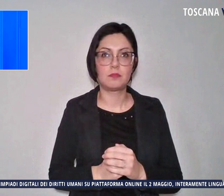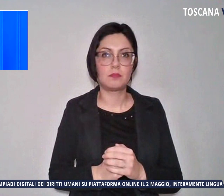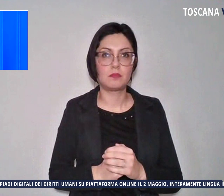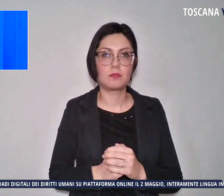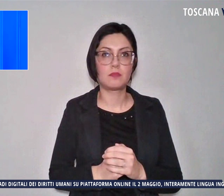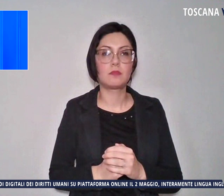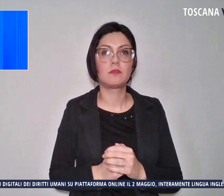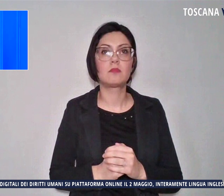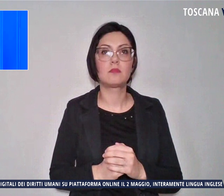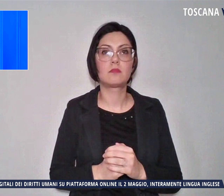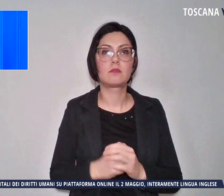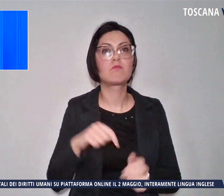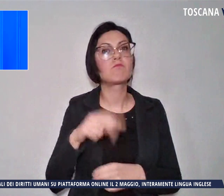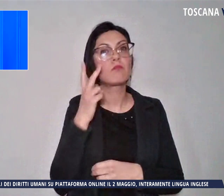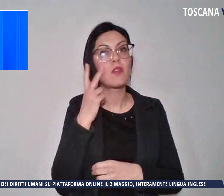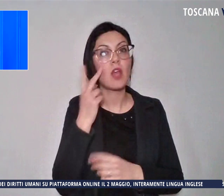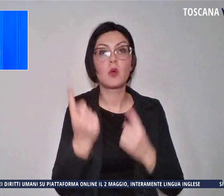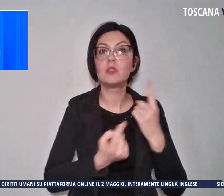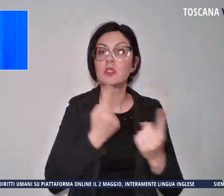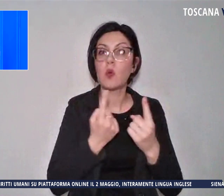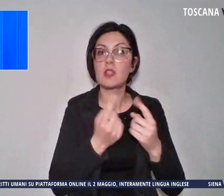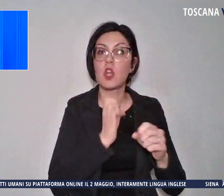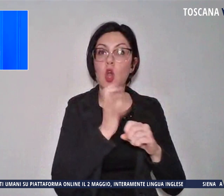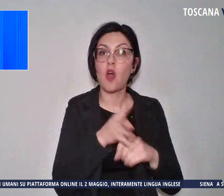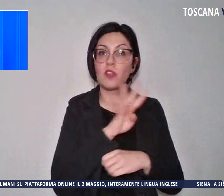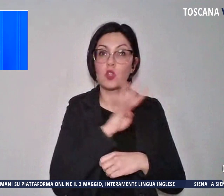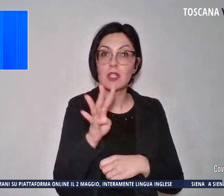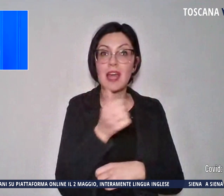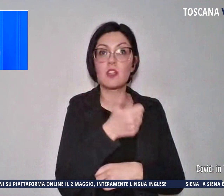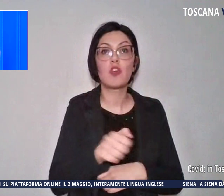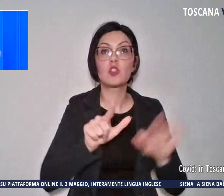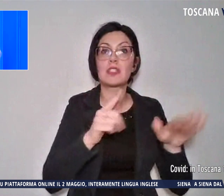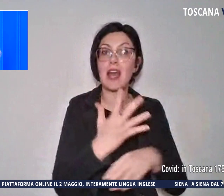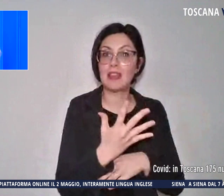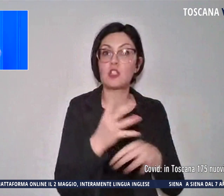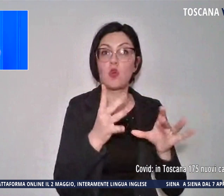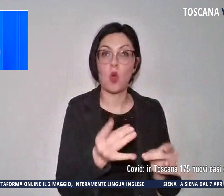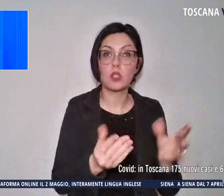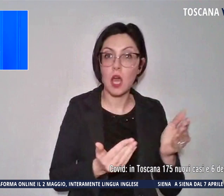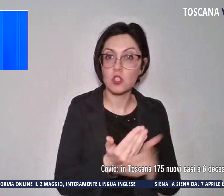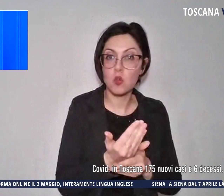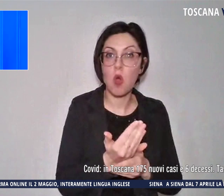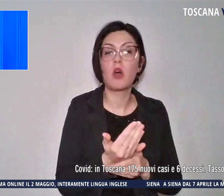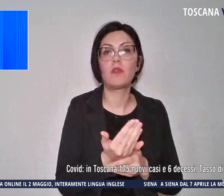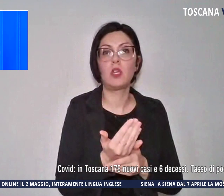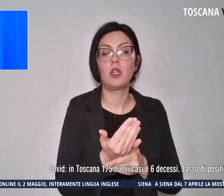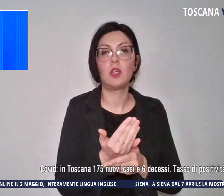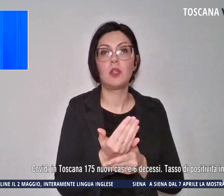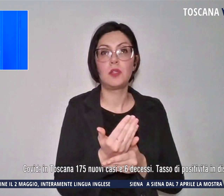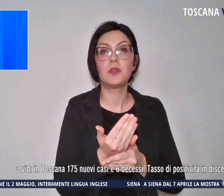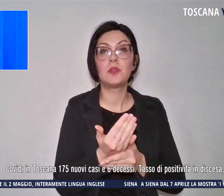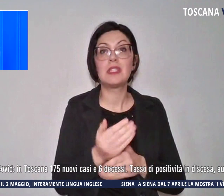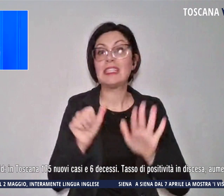Vediamo la situazione Covid in Toscana, ci sono 175 nuovi positivi purtroppo si registrano 6